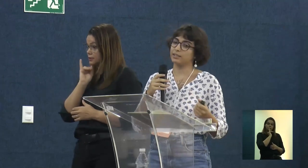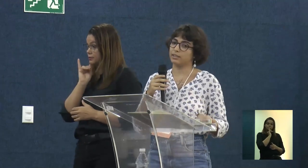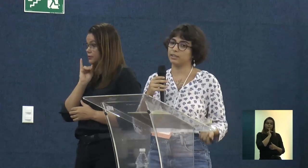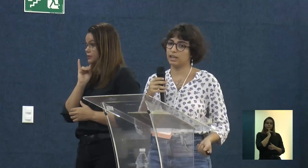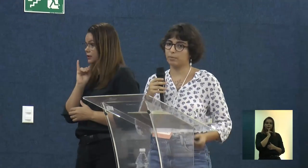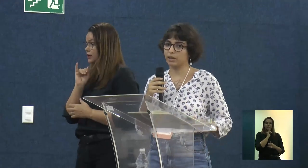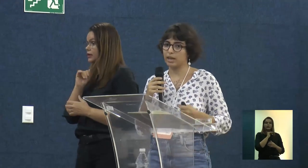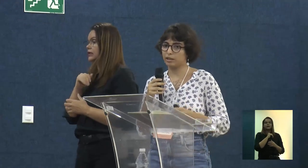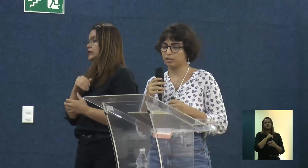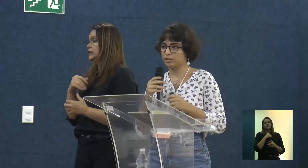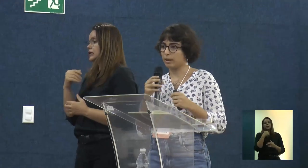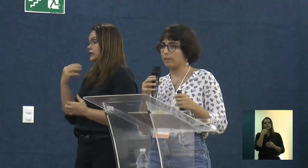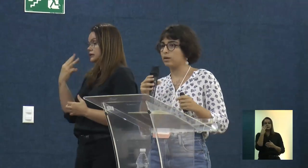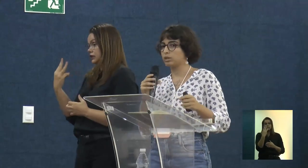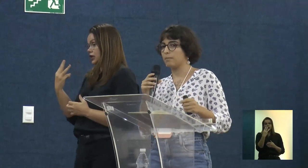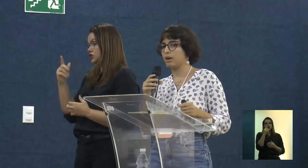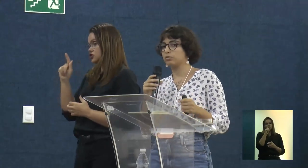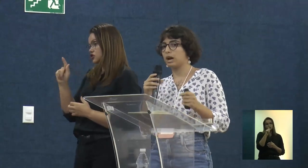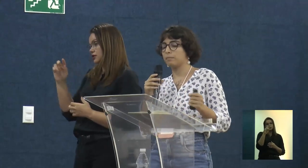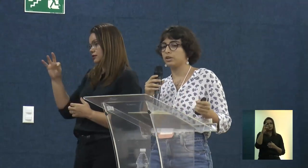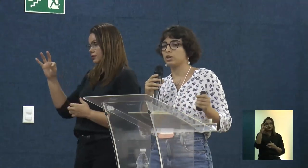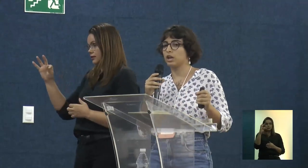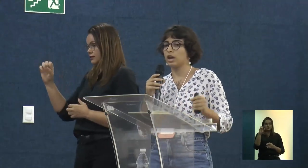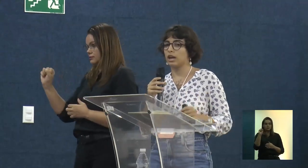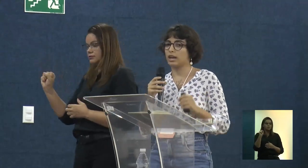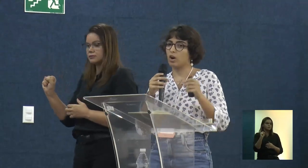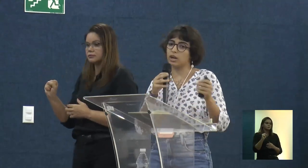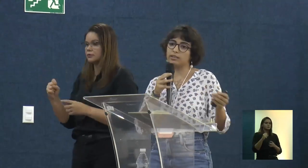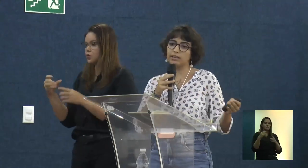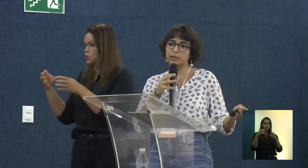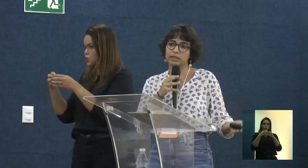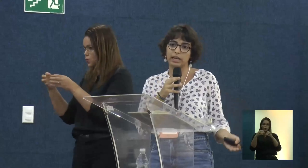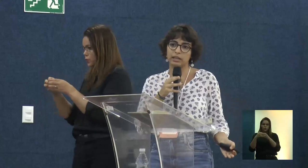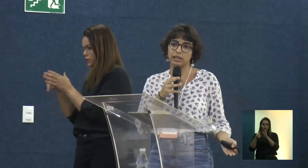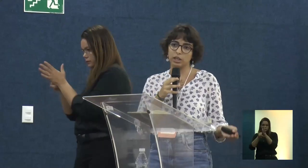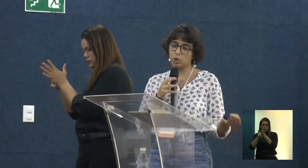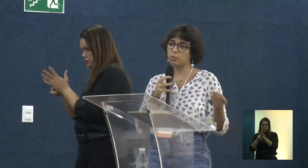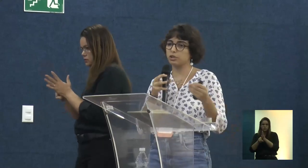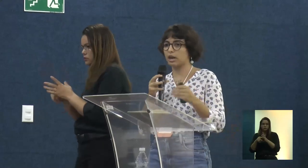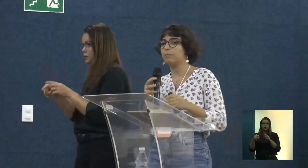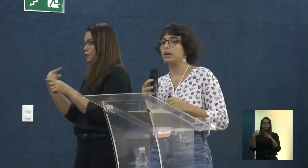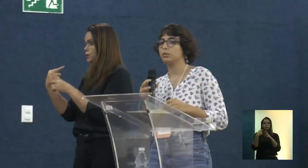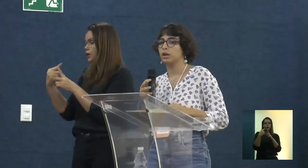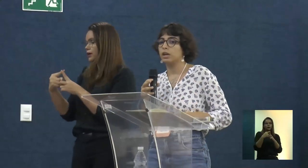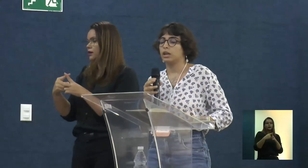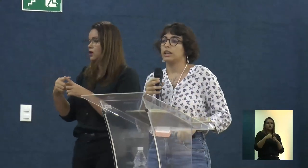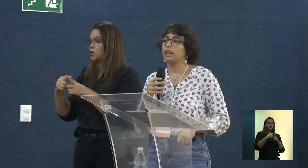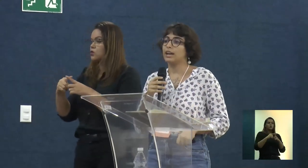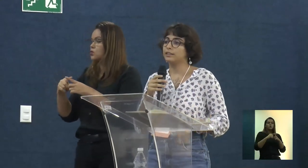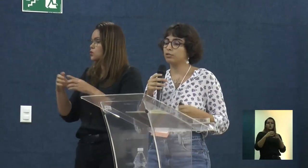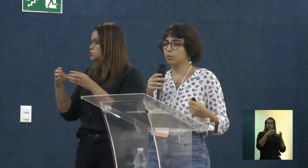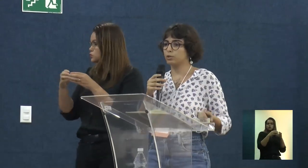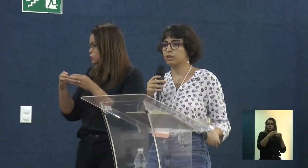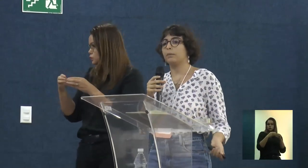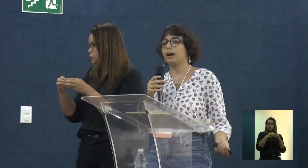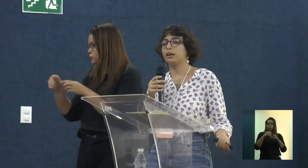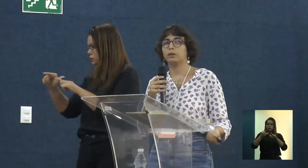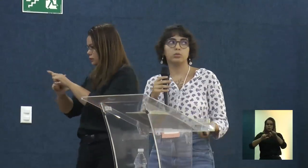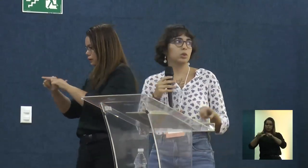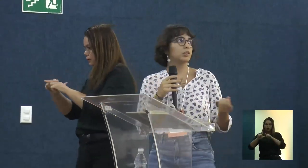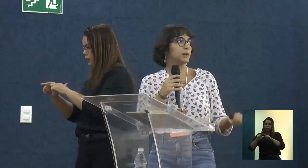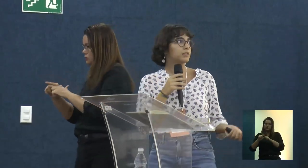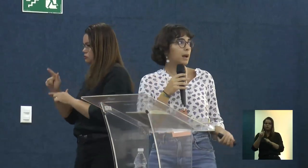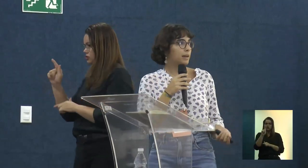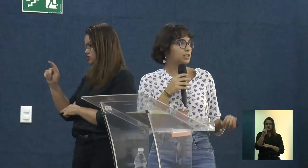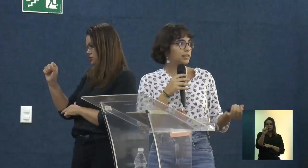GTs. Porque é isso, a gente separa o trabalho do Trapiche em organização interna e grupos de trabalho. E a esses grupos de trabalho,